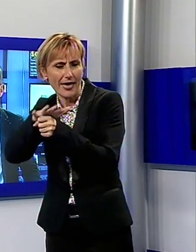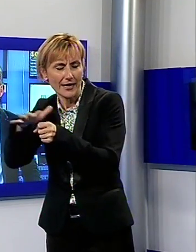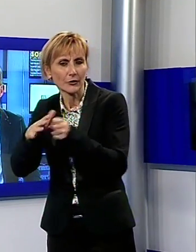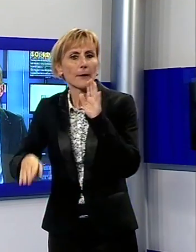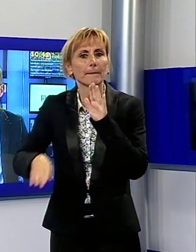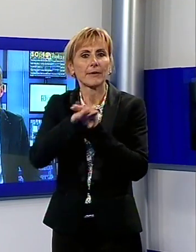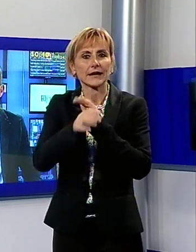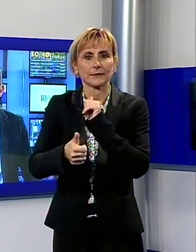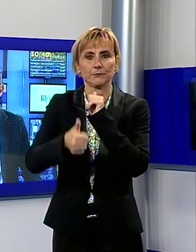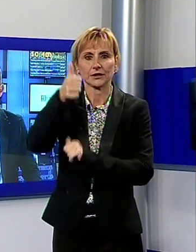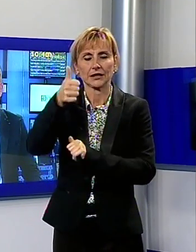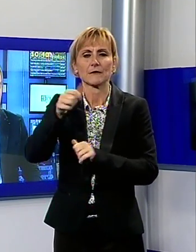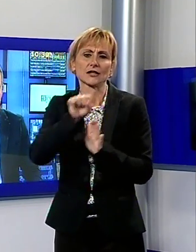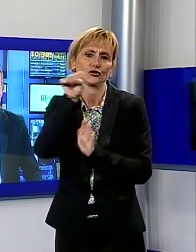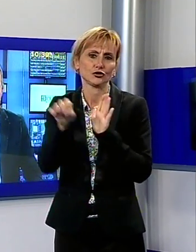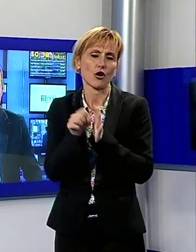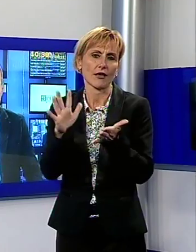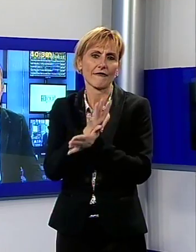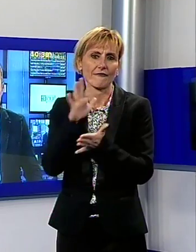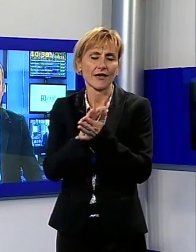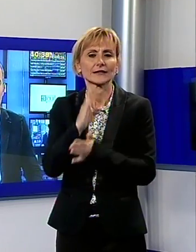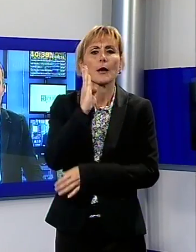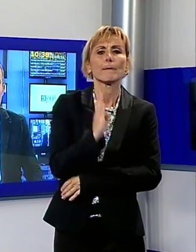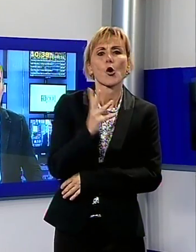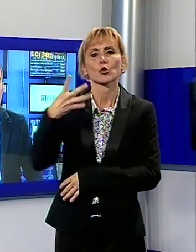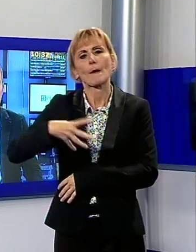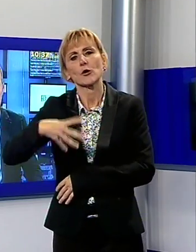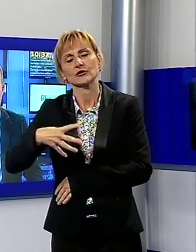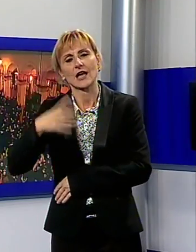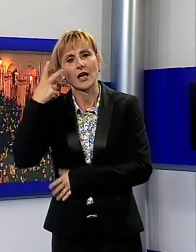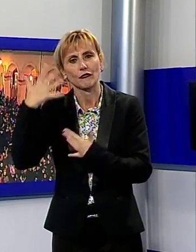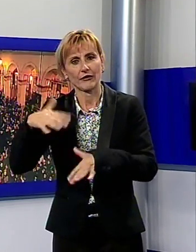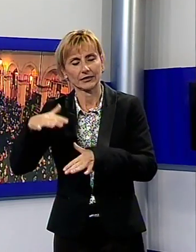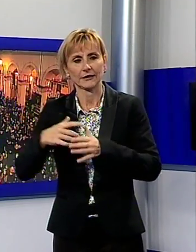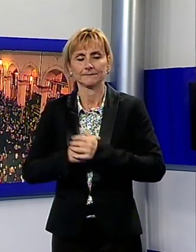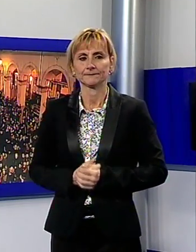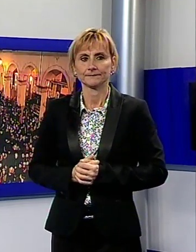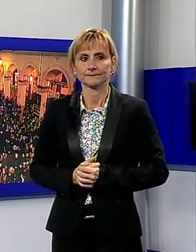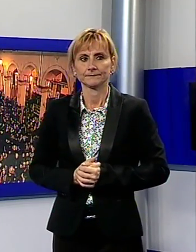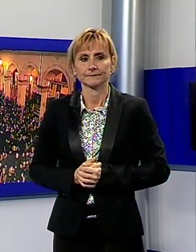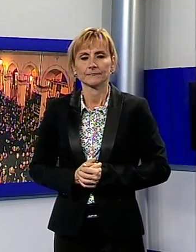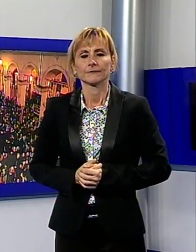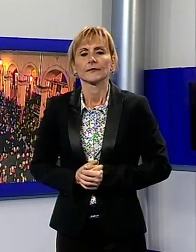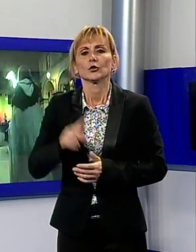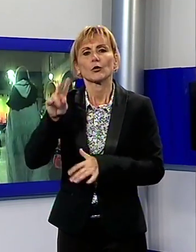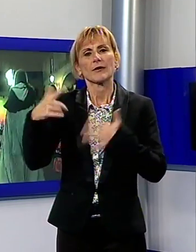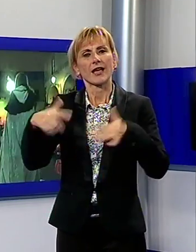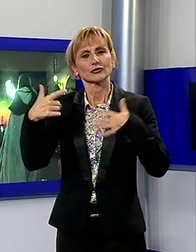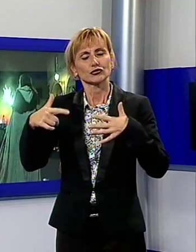storica festa che si è stata celebrata anche quest'anno a Borgo Ammozzano. 17 di Halloween Celebration, una delle più